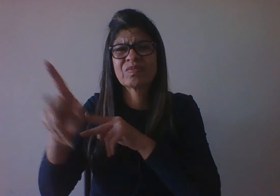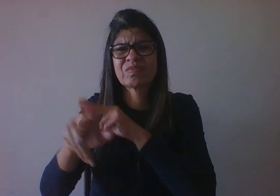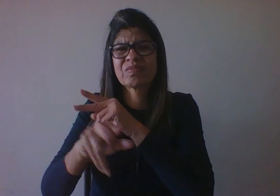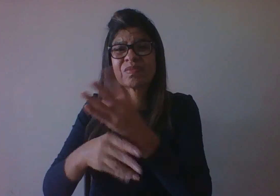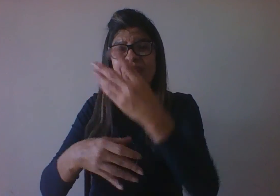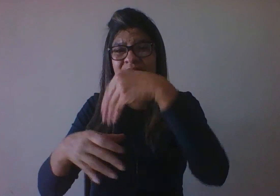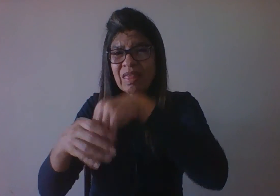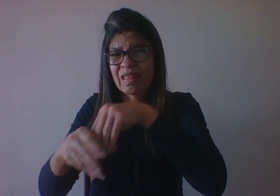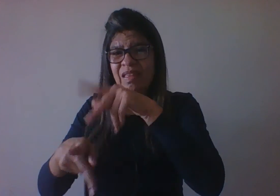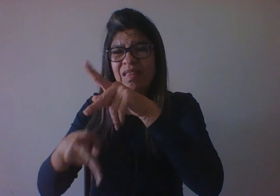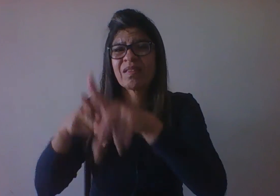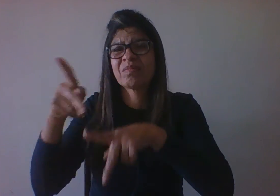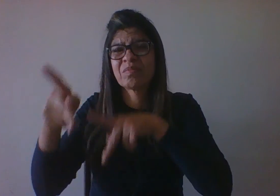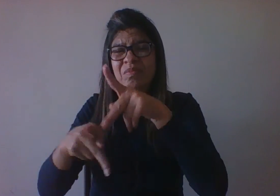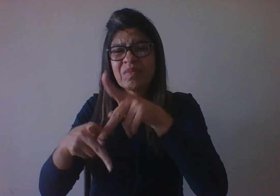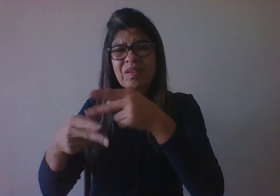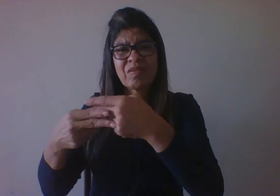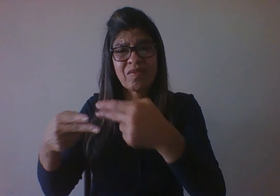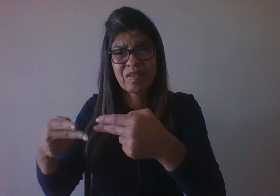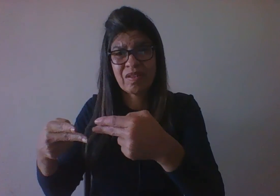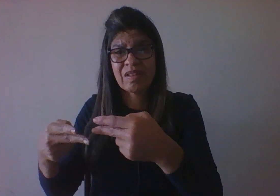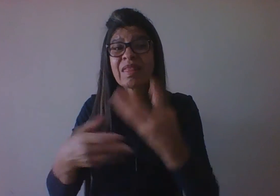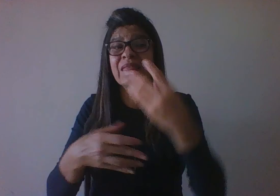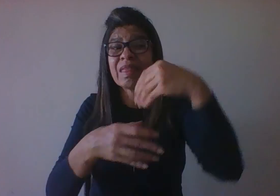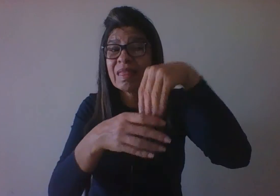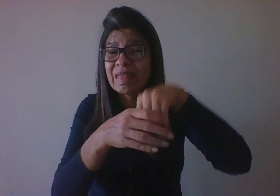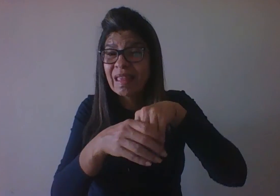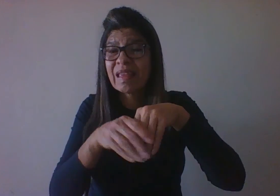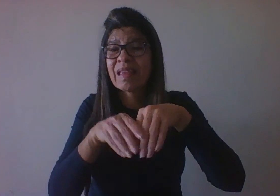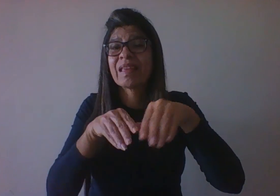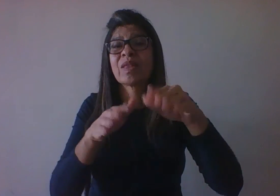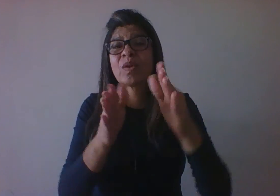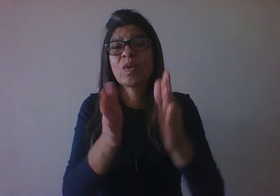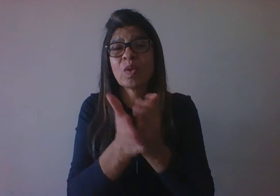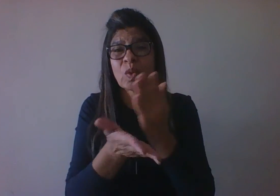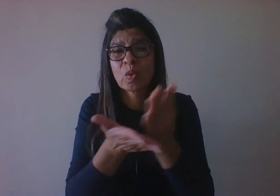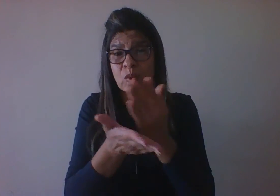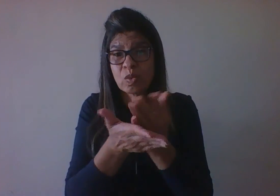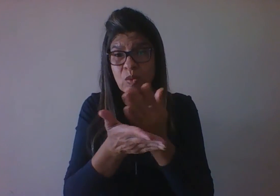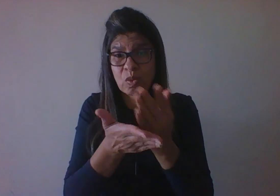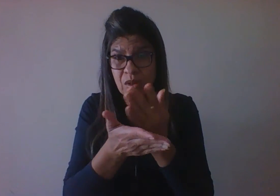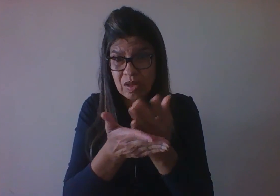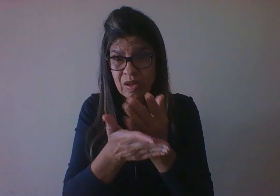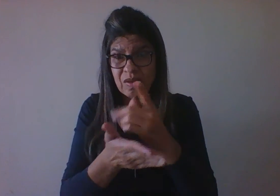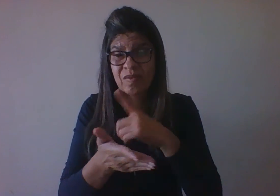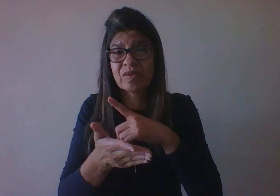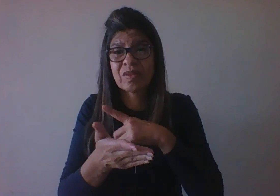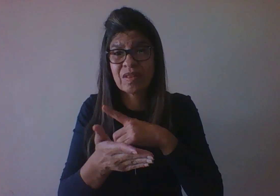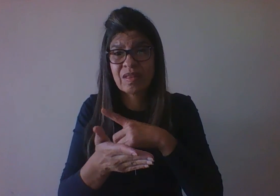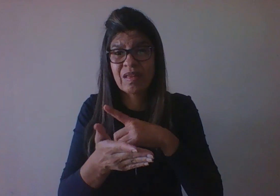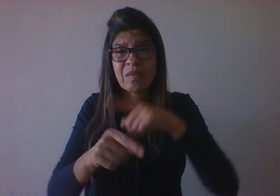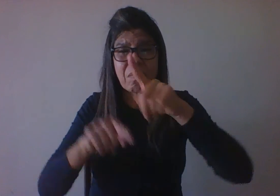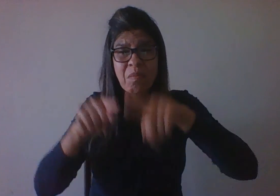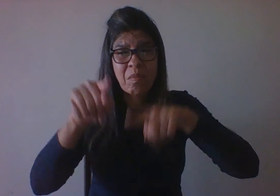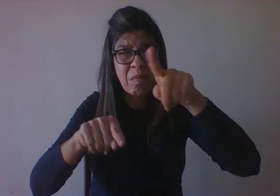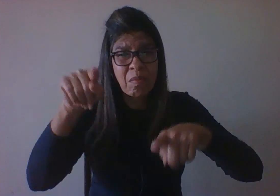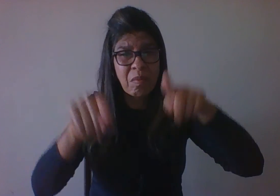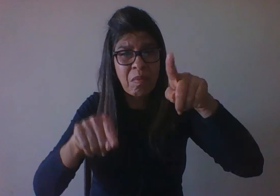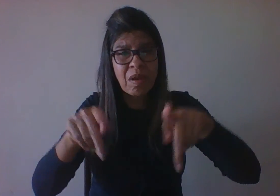descrições que vocês vão achar no livro ou na literatura, que são médias populacionais, que são consideradas normais. Se elas